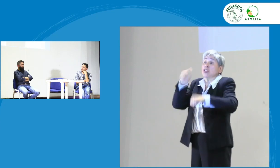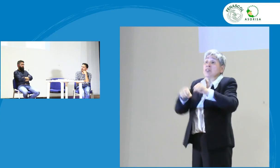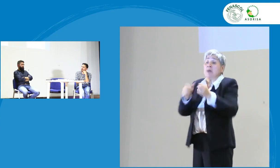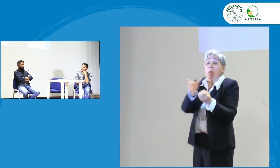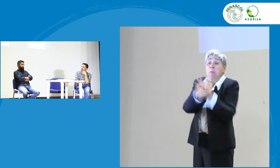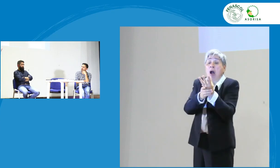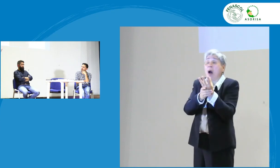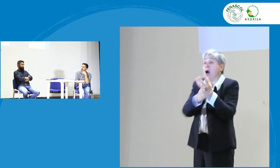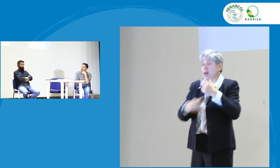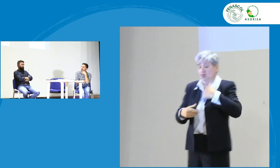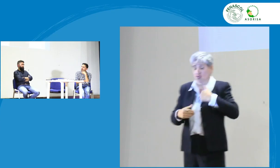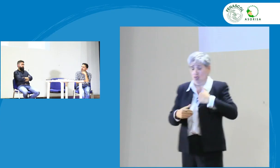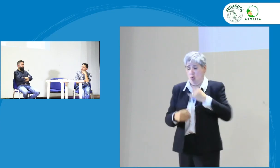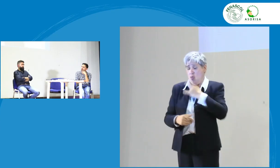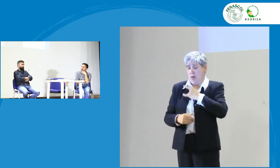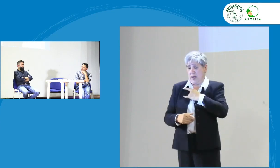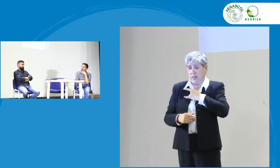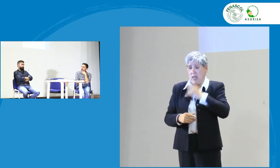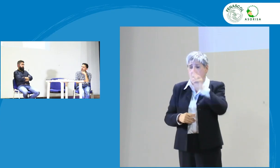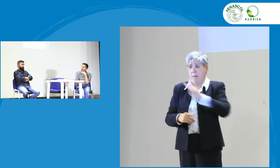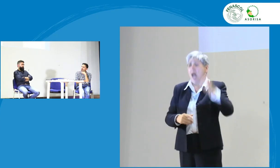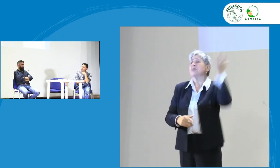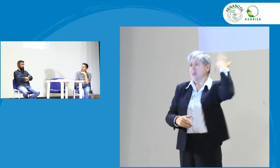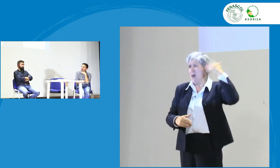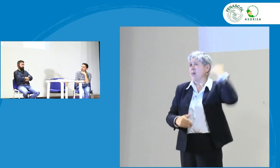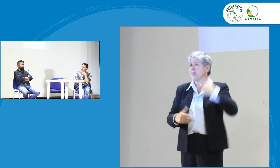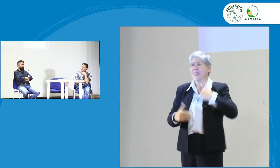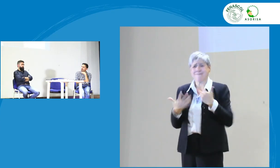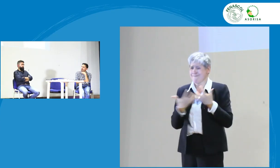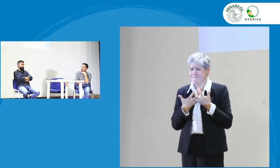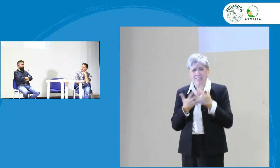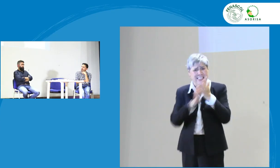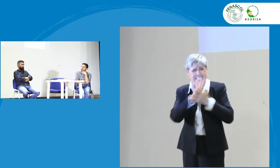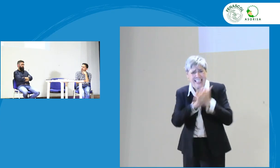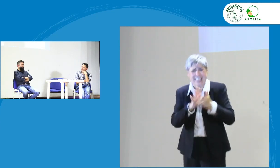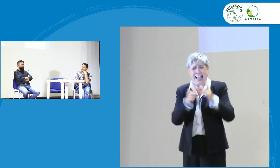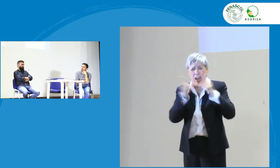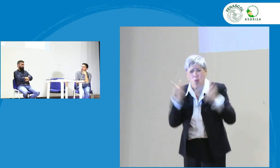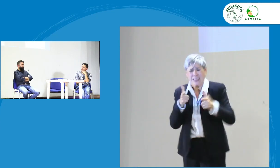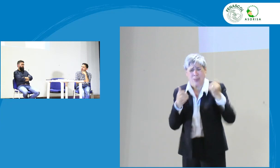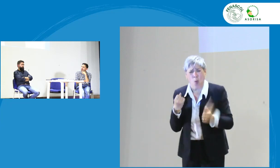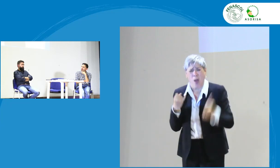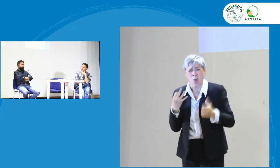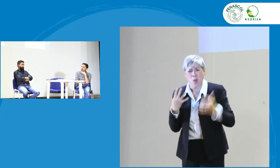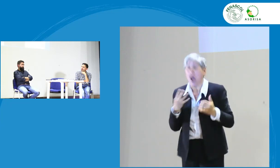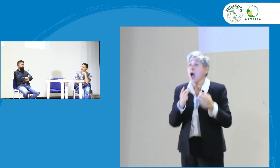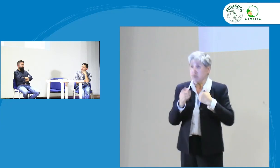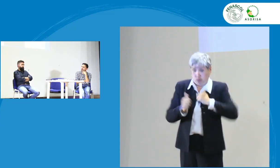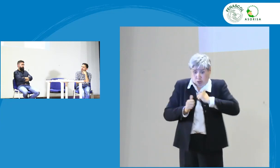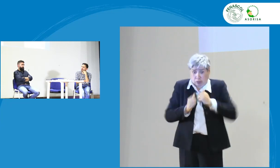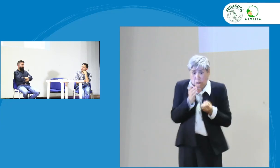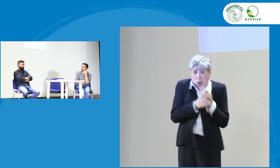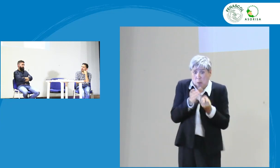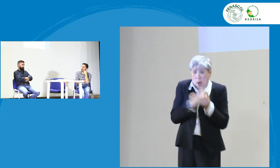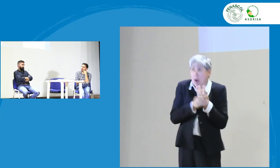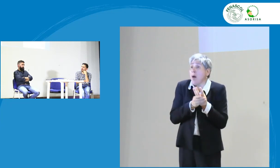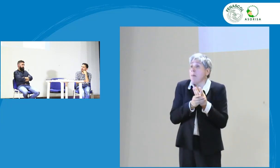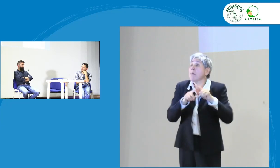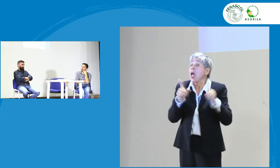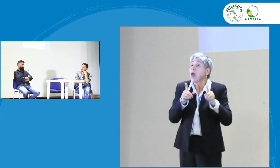porque es posible que se creen digamos en la universidad del valle que no había algunas señas específicas y